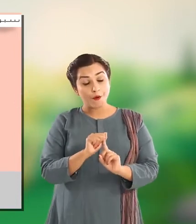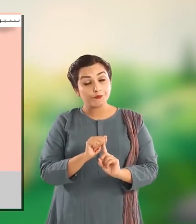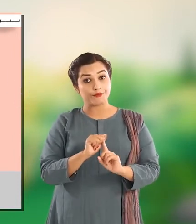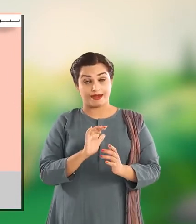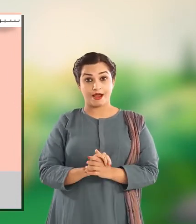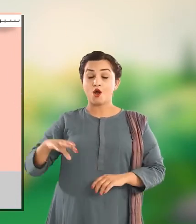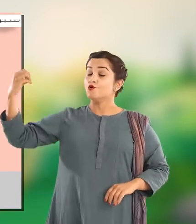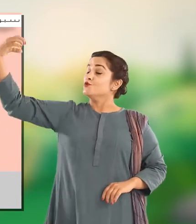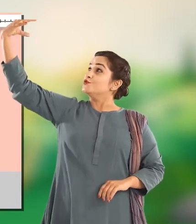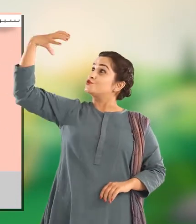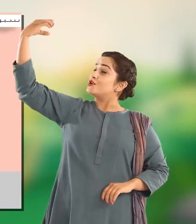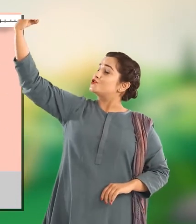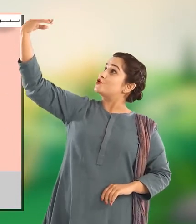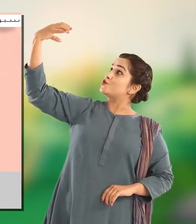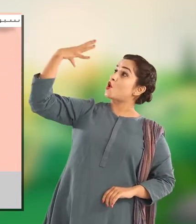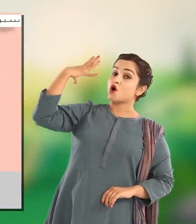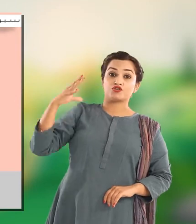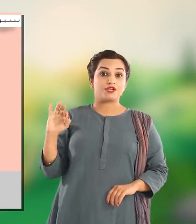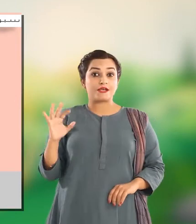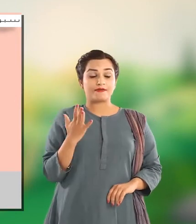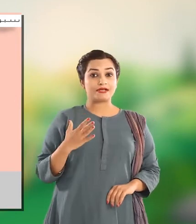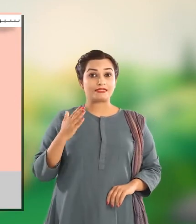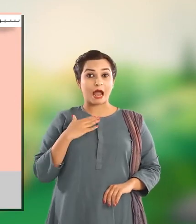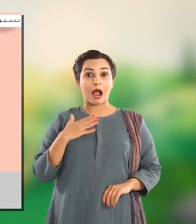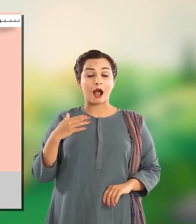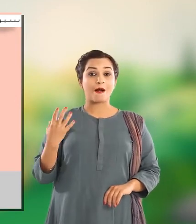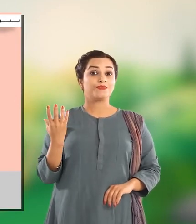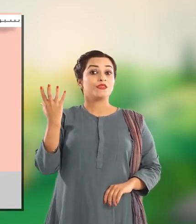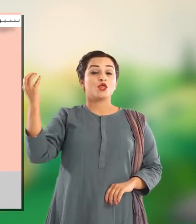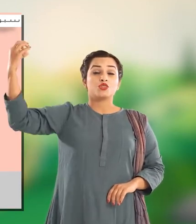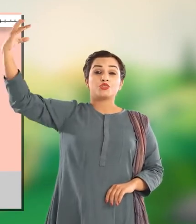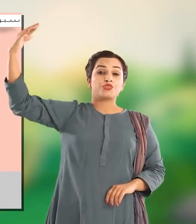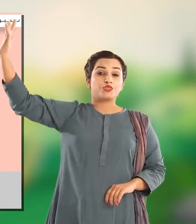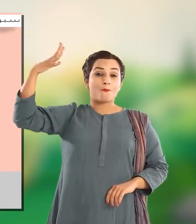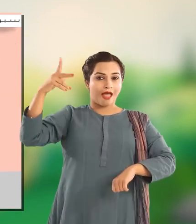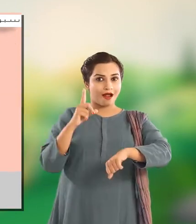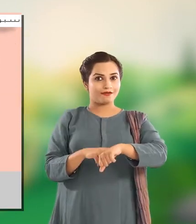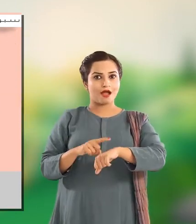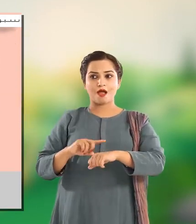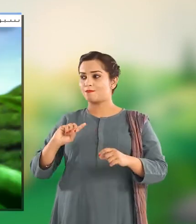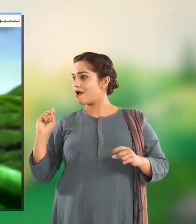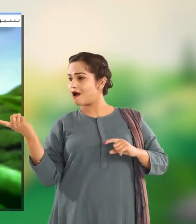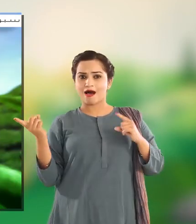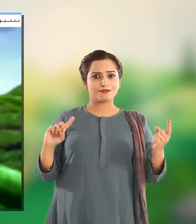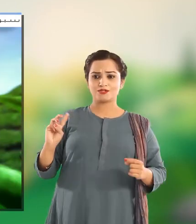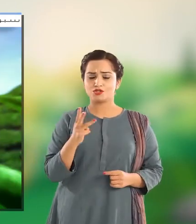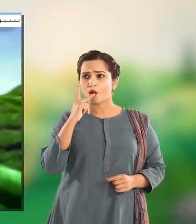مدد سے ہم دن کے وقت اپنے اردگرد موجود چیزوں کو دیکھ سکتے ہیں اور پلانٹس کو